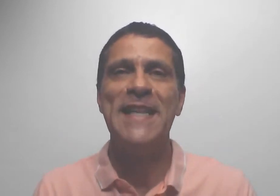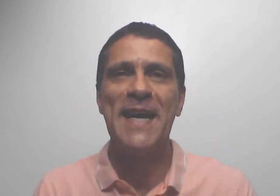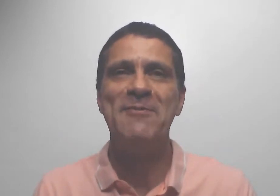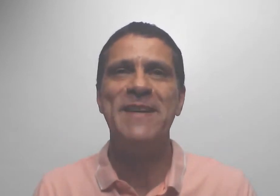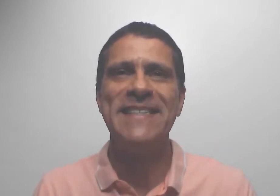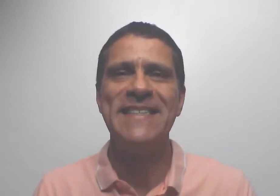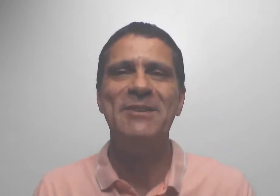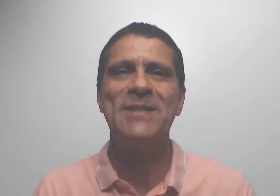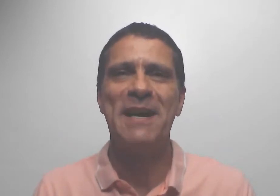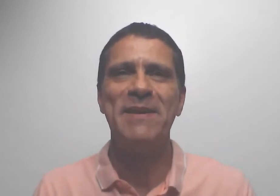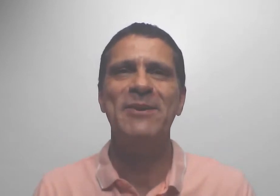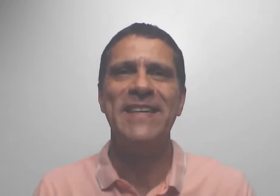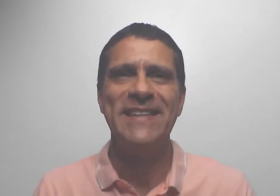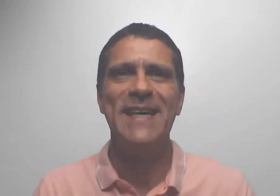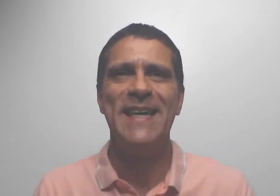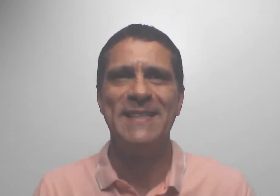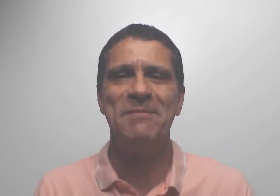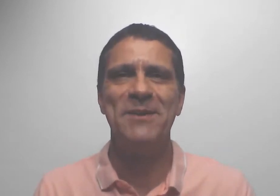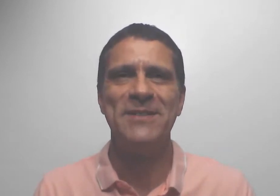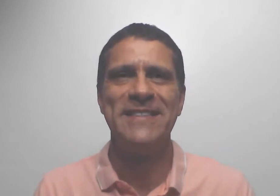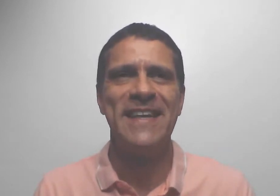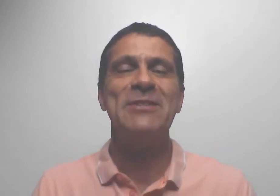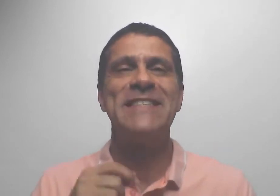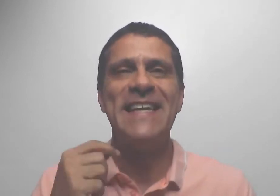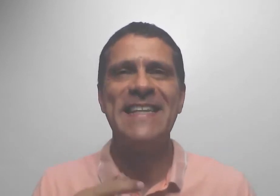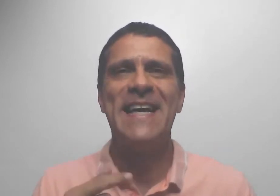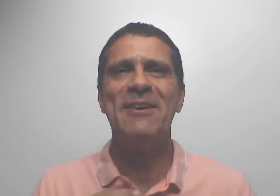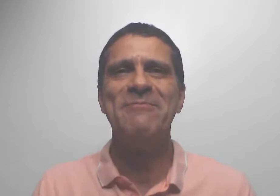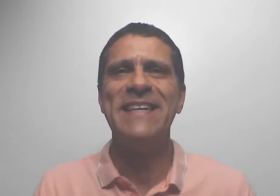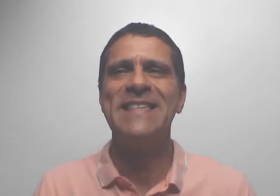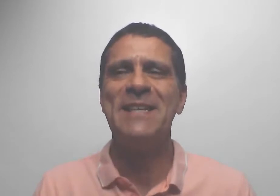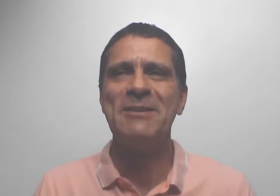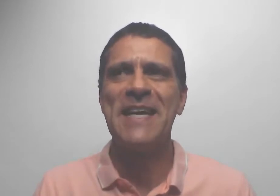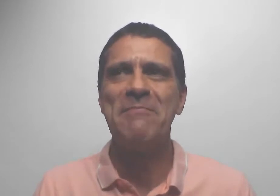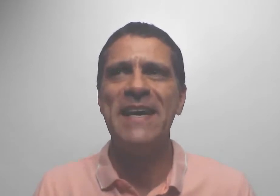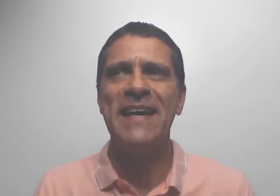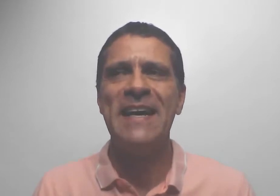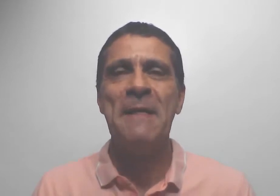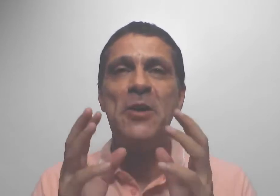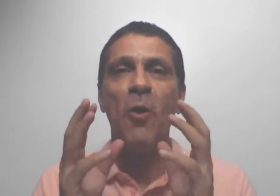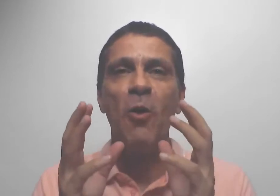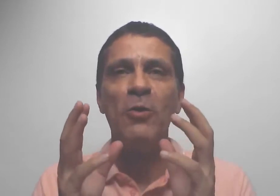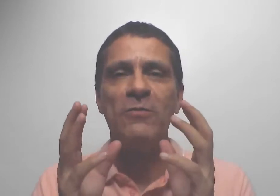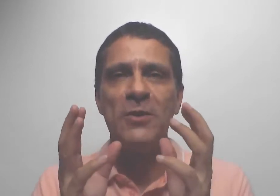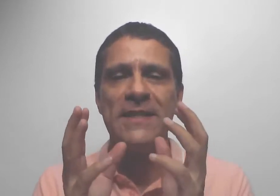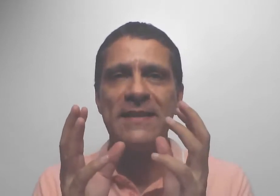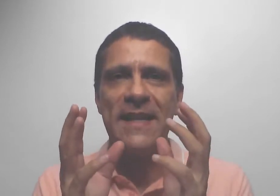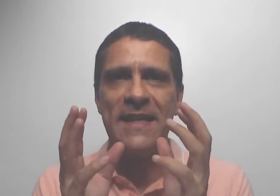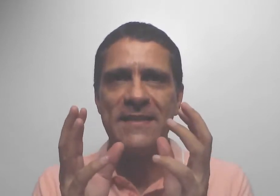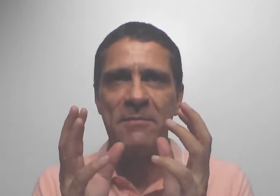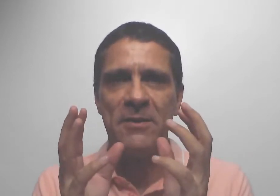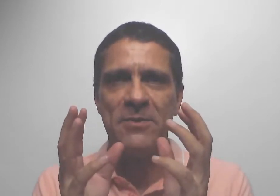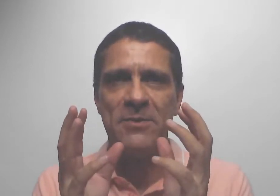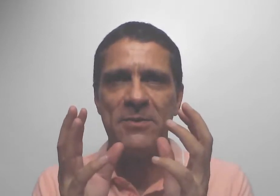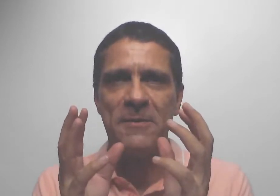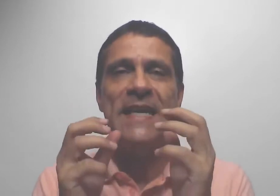literalmente não saber o que tem nas mãos. É você literalmente não saber que ouro você tem nas mãos. Que